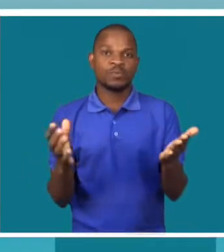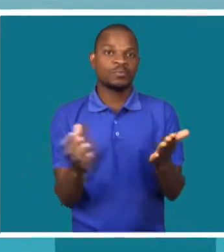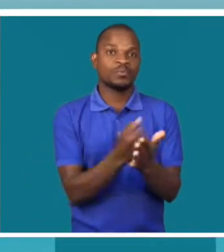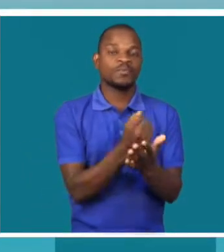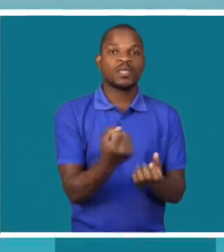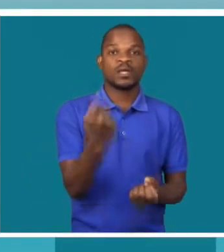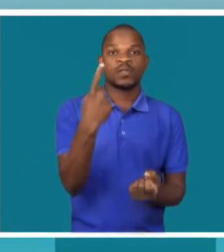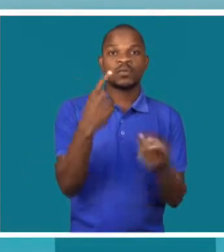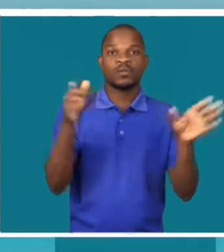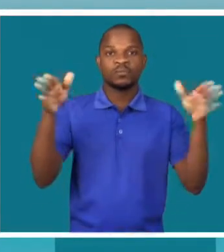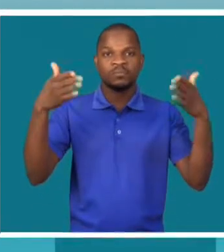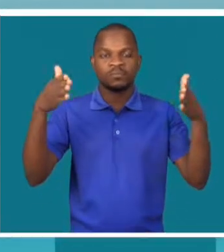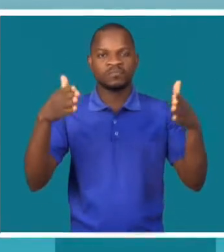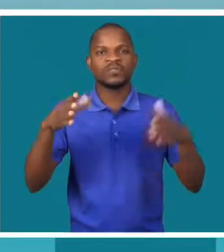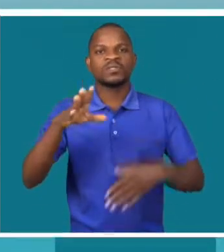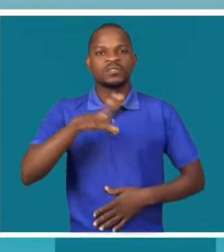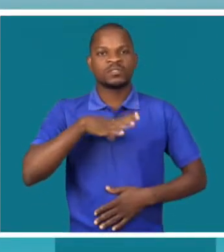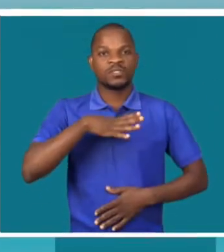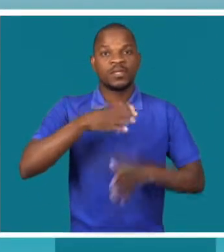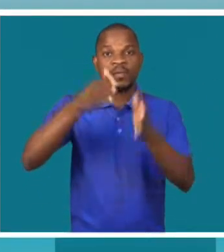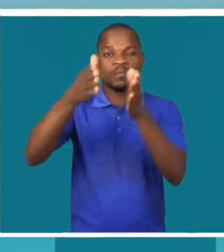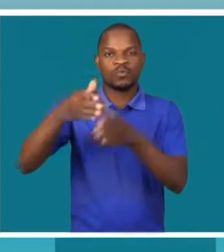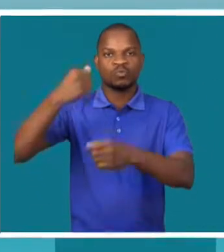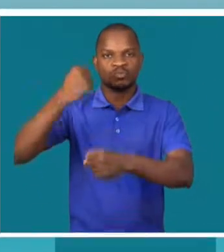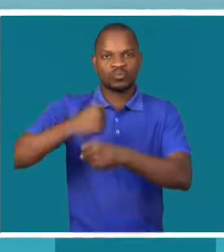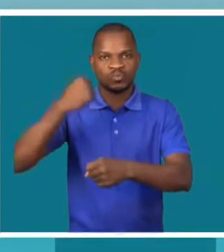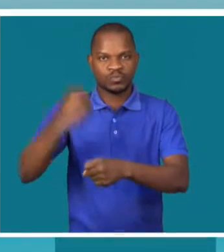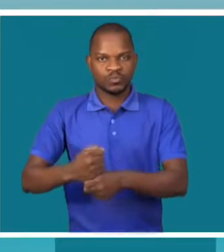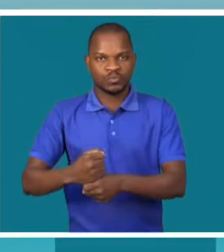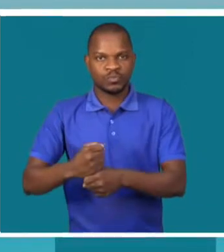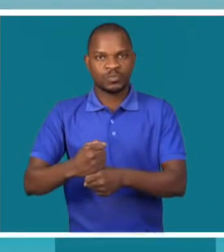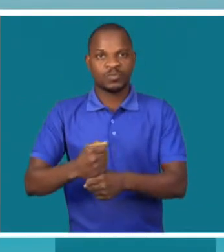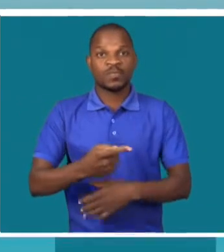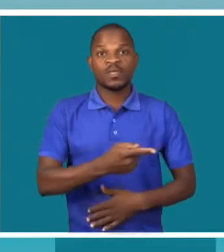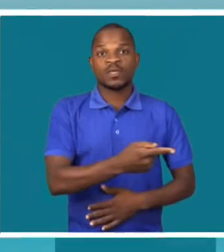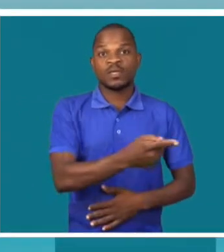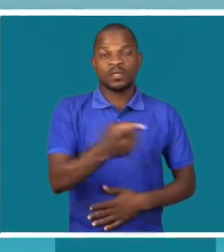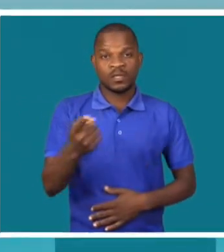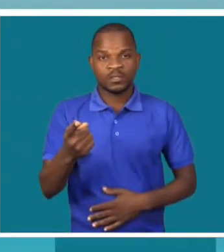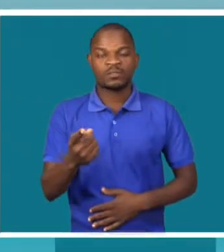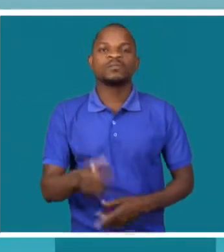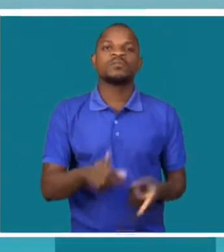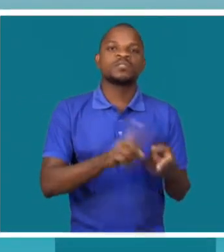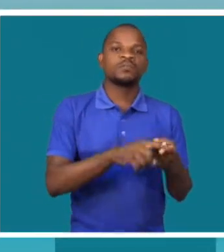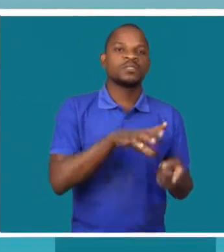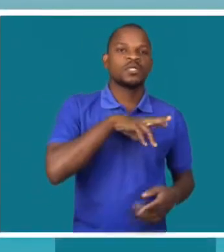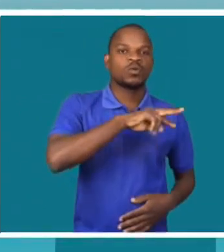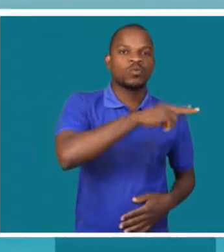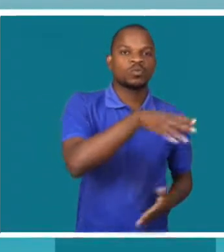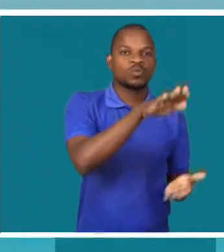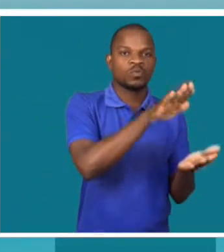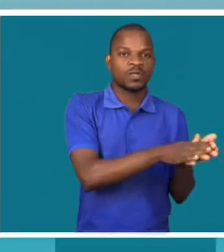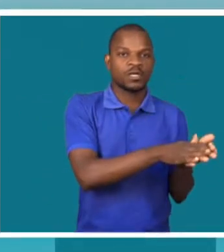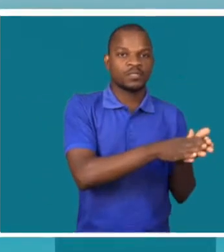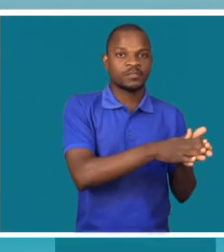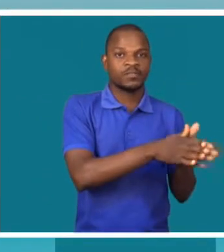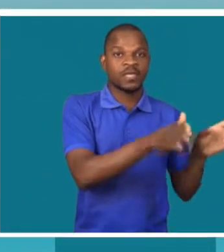Por um lado, empregadores, felizmente é a minoria que não disponibilizam